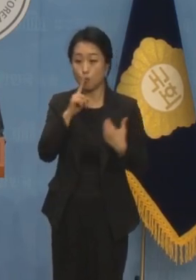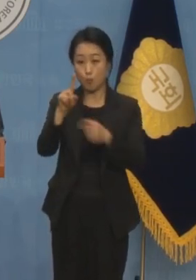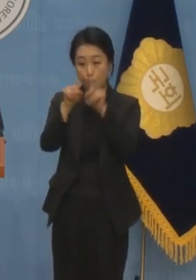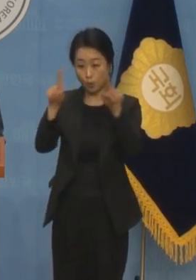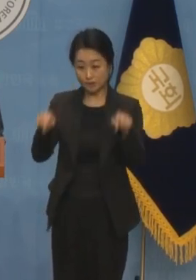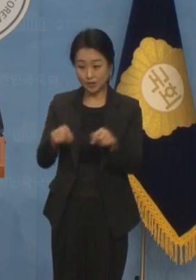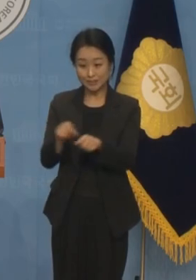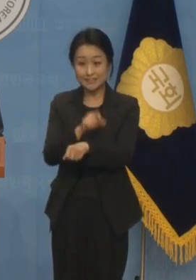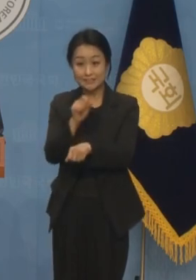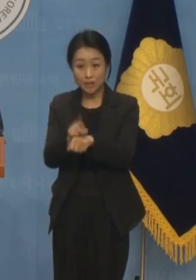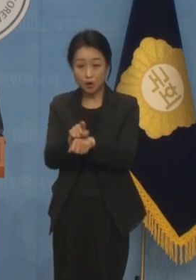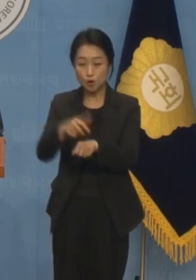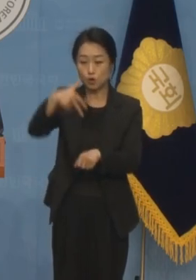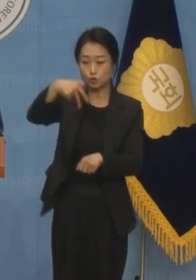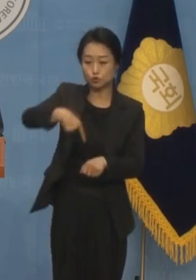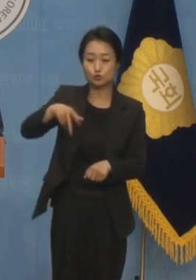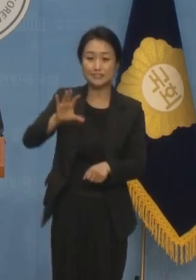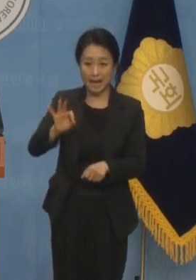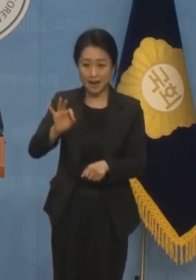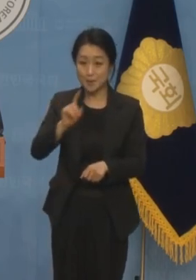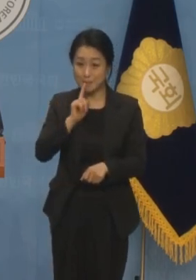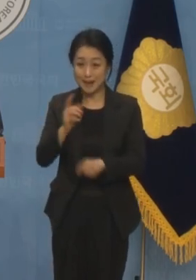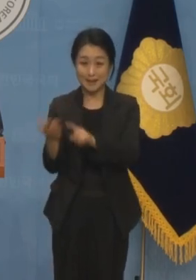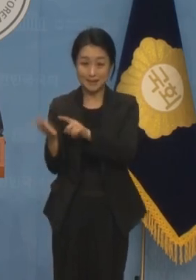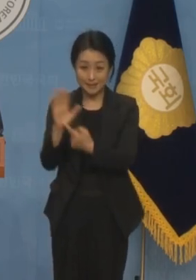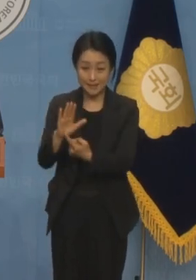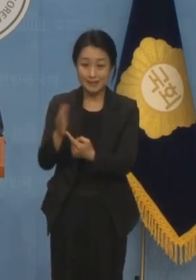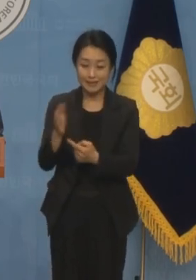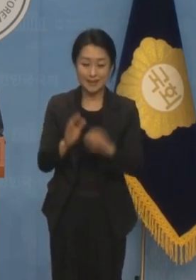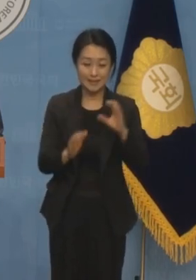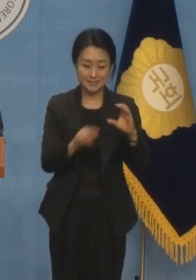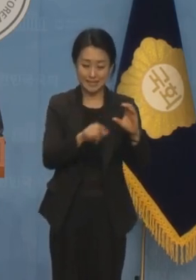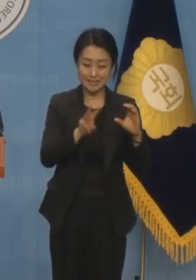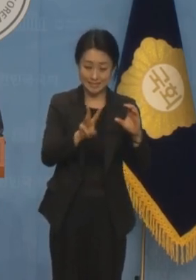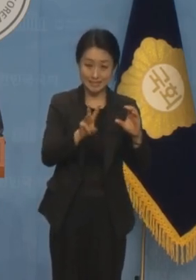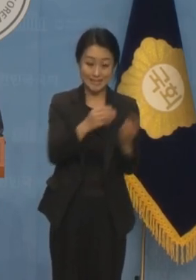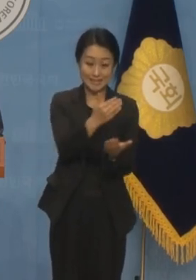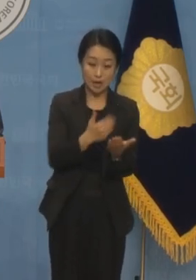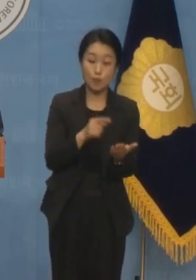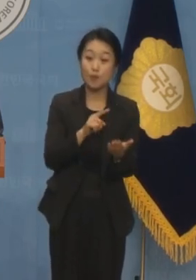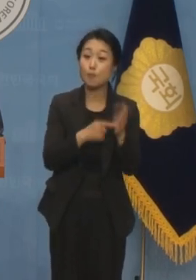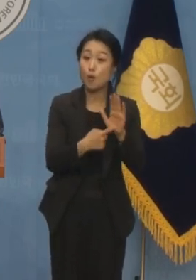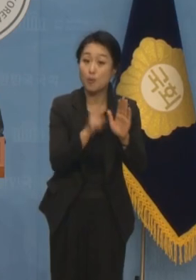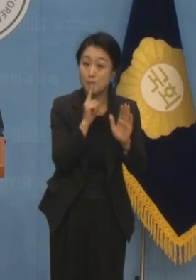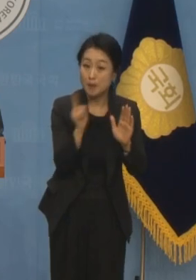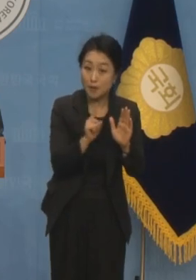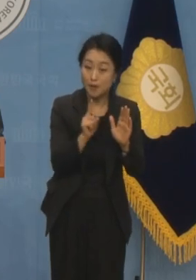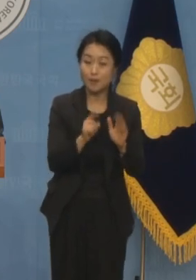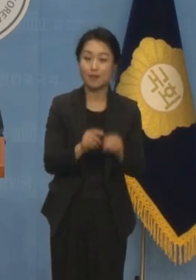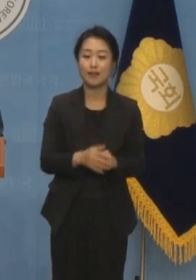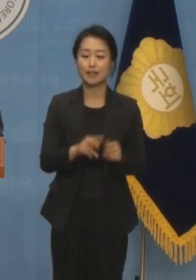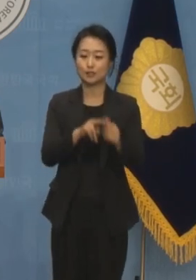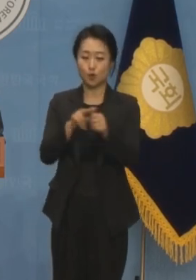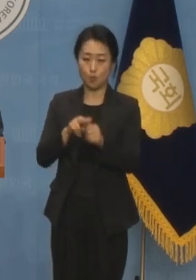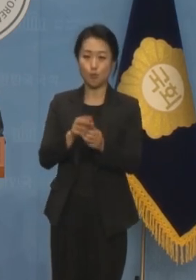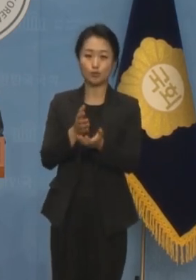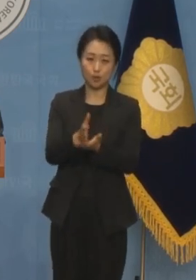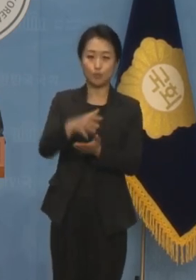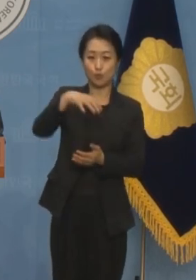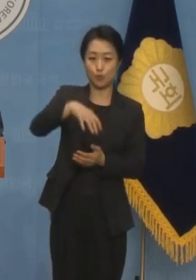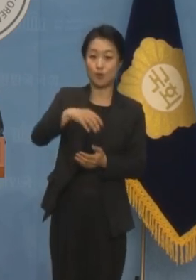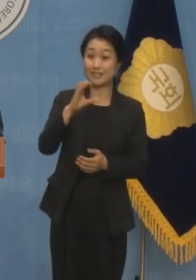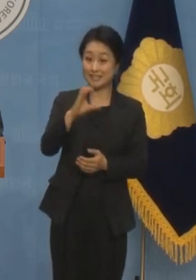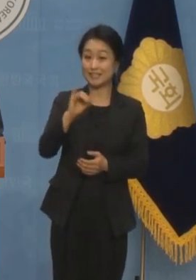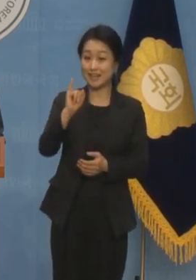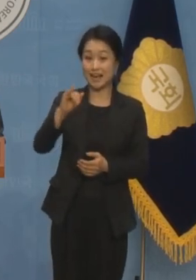특성상 주장이라고 되어 있지만 앞서 말씀드렸던 C-3라고 표현된 부분은 해당 정보기관, 미국